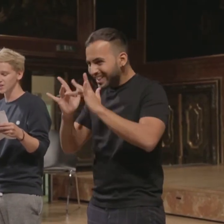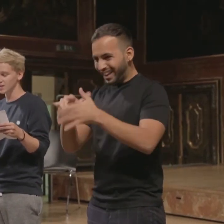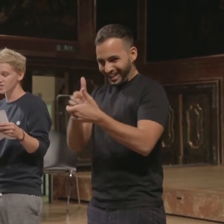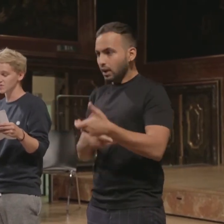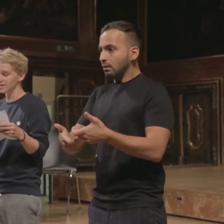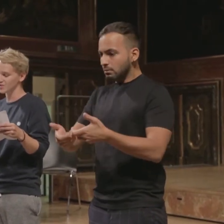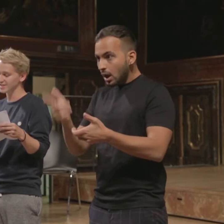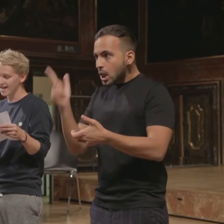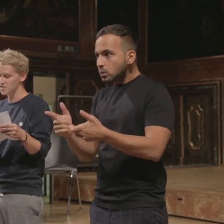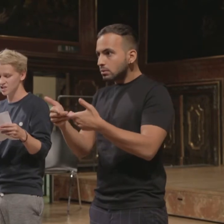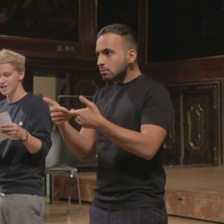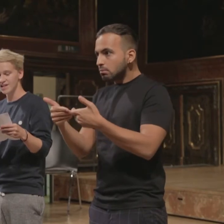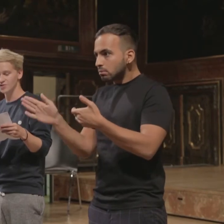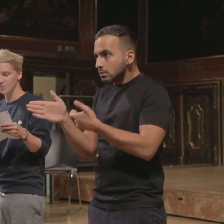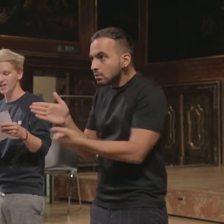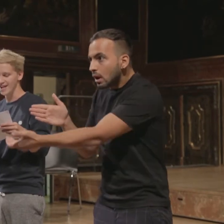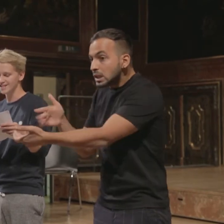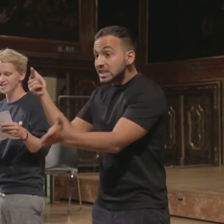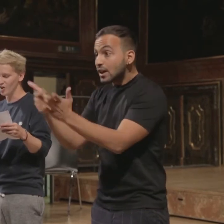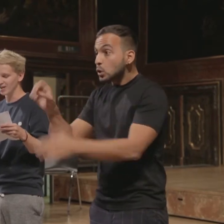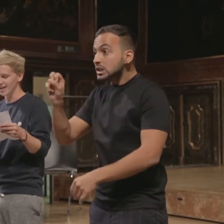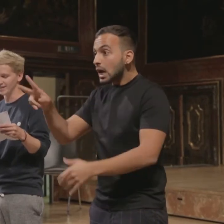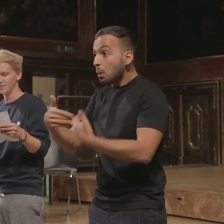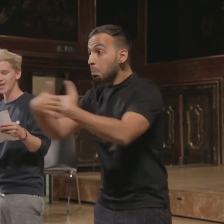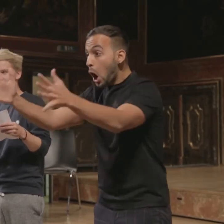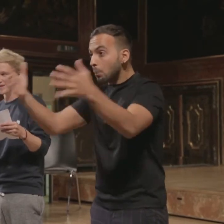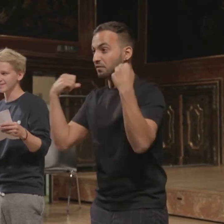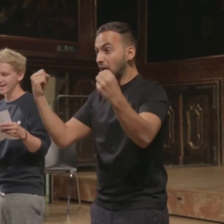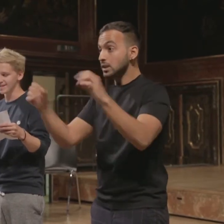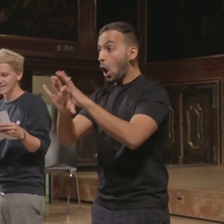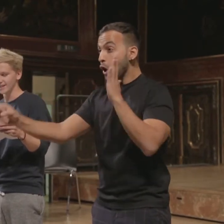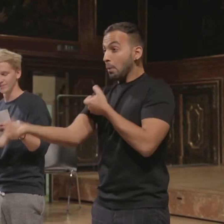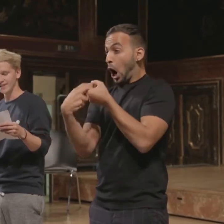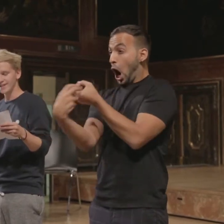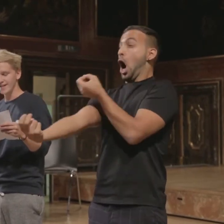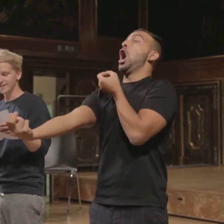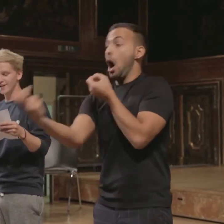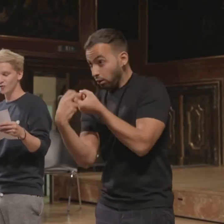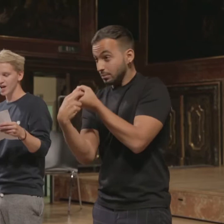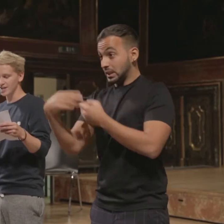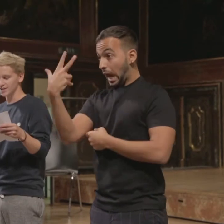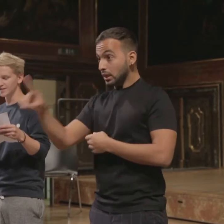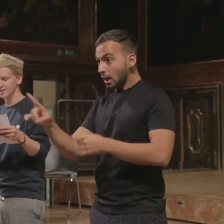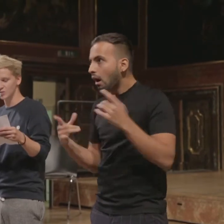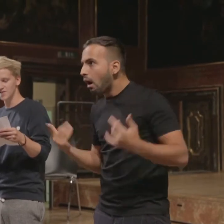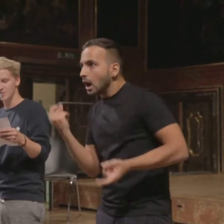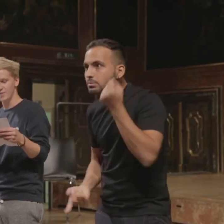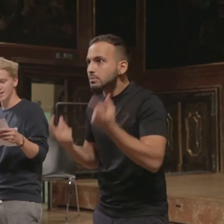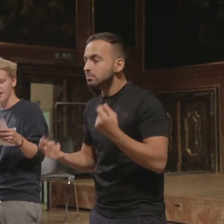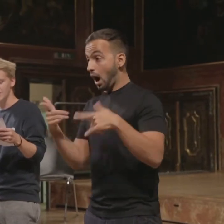Internets 2013 ist Obdach endlich online. Mit 3G. Dank der hervorragenden Internetkurse im Gemeindeamt